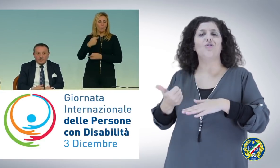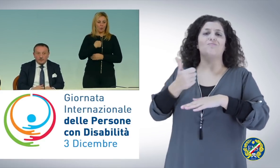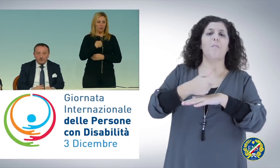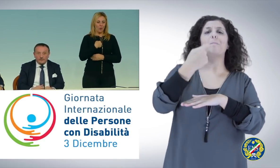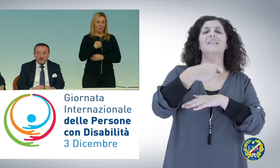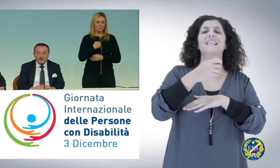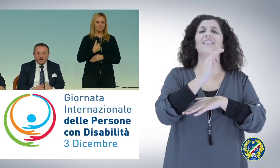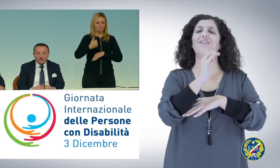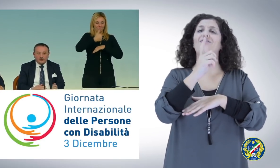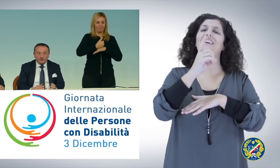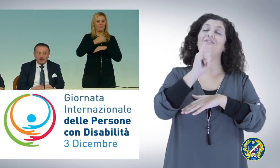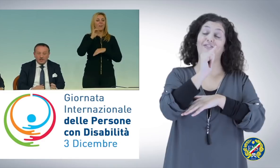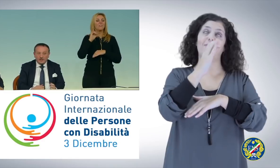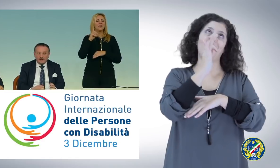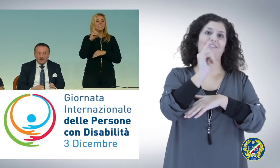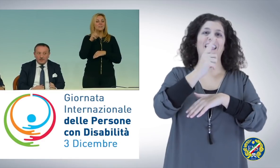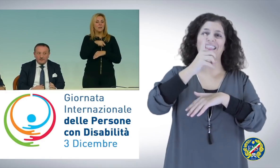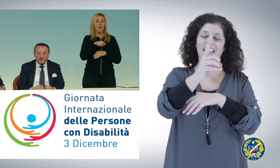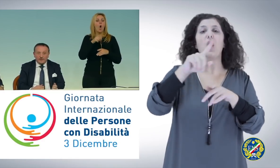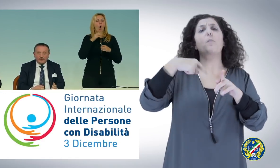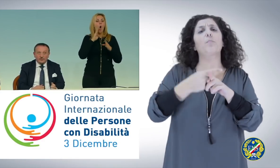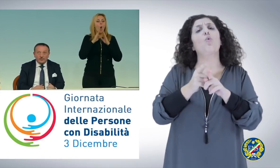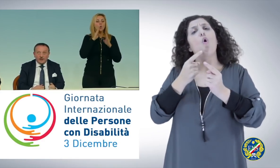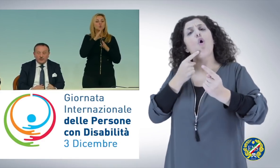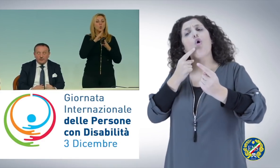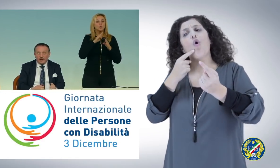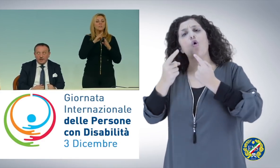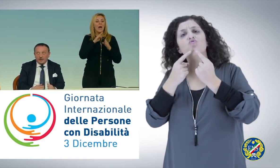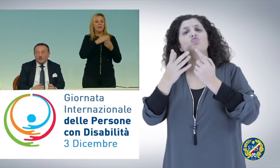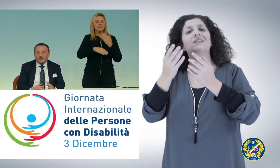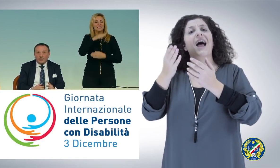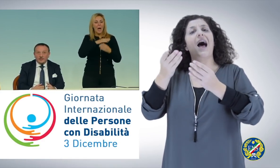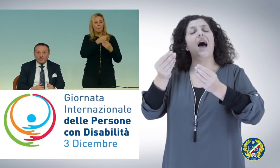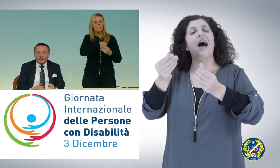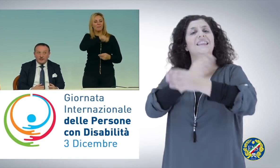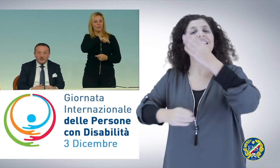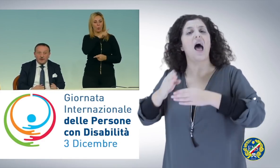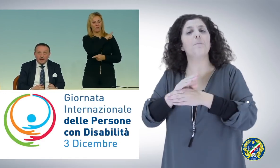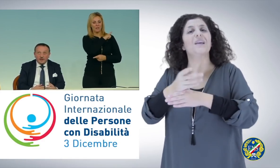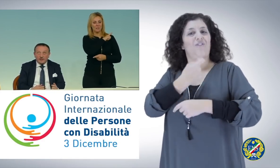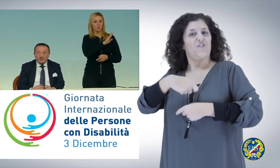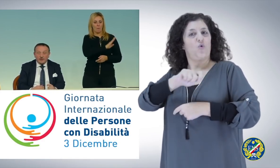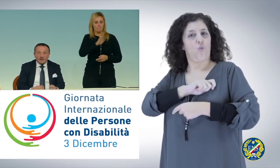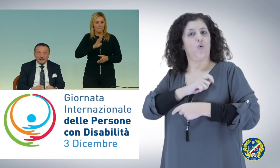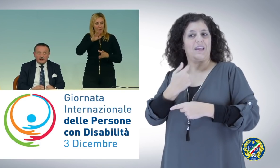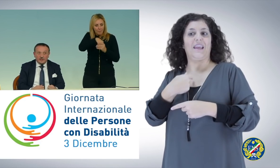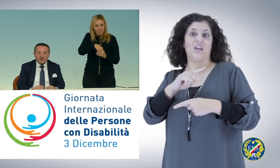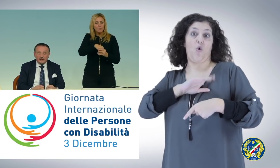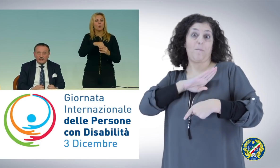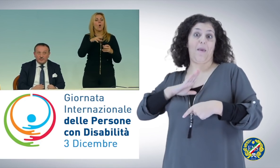presieduto il FID, la consulta Disabili in Friuli Venezia Giulia, come componente della direzione dell'Unione Italiana dei Ciechi e degli